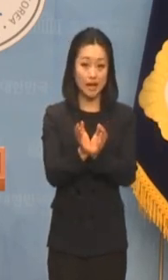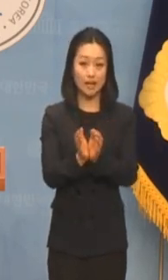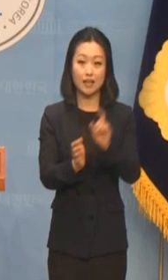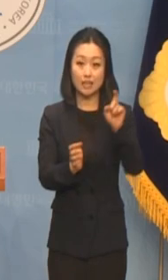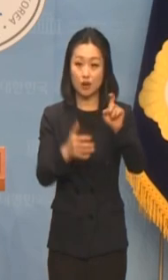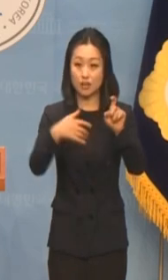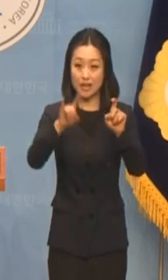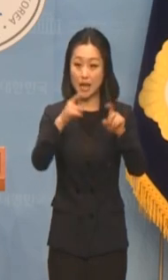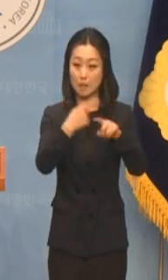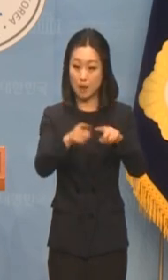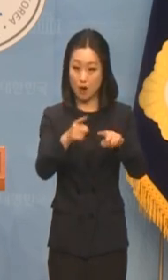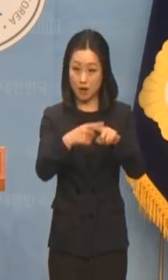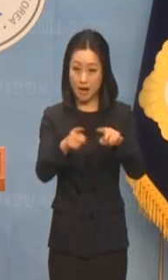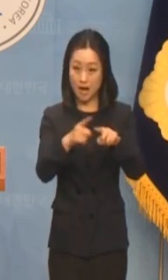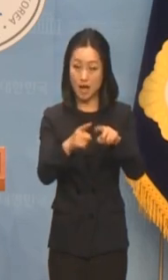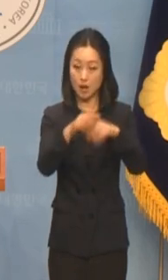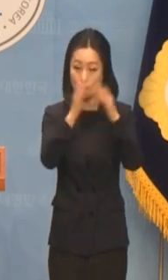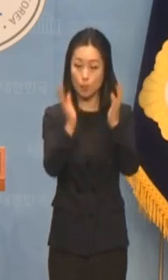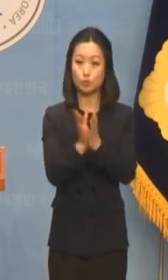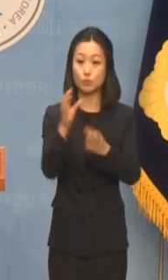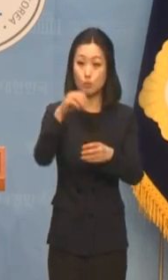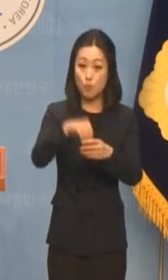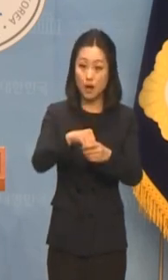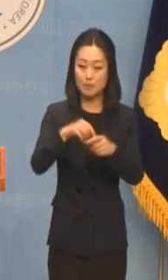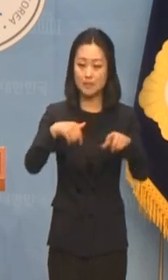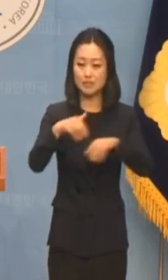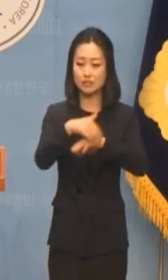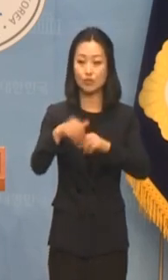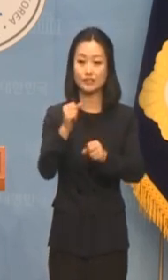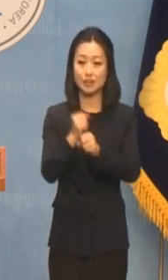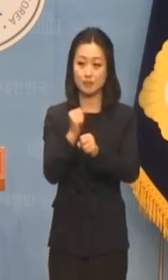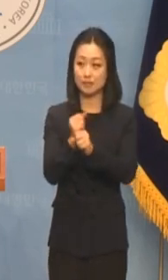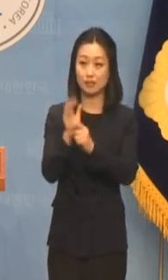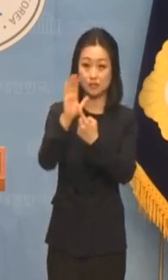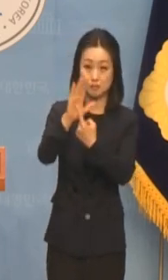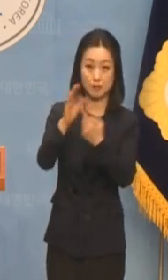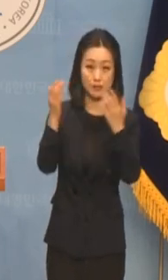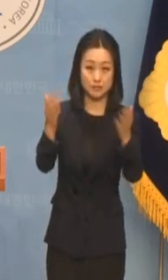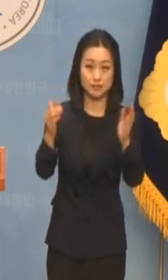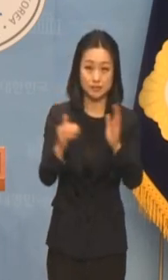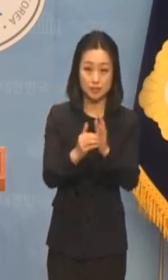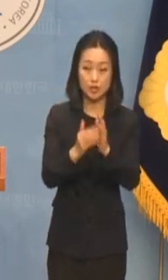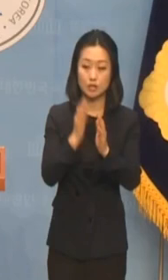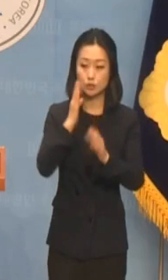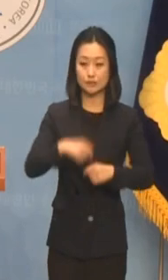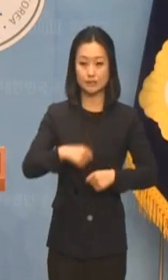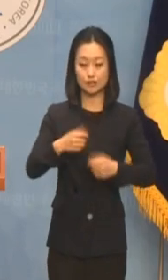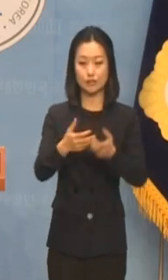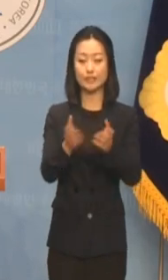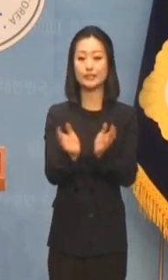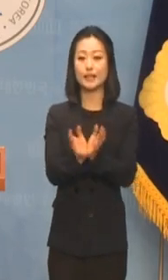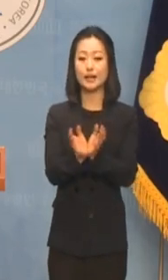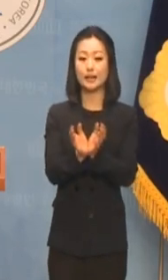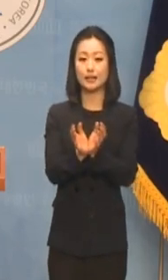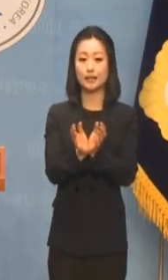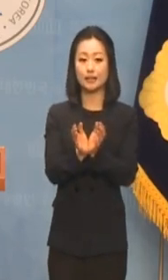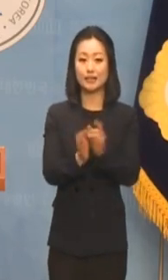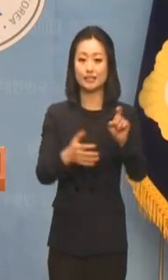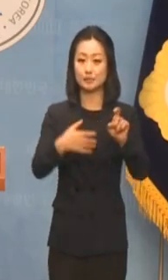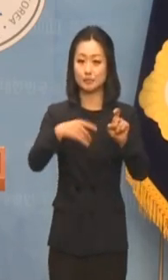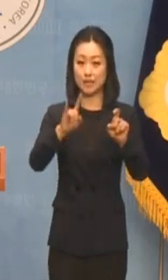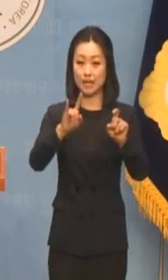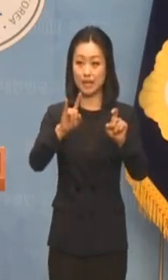항목을 모두 포함한 것으로 분석됐습니다 또한 녹색정의당은 주요 10대